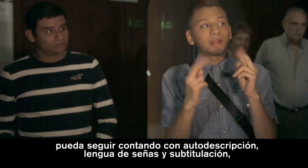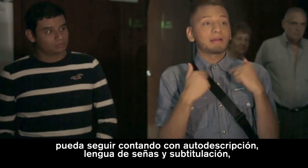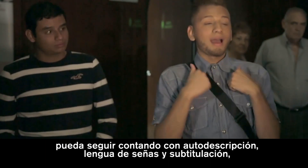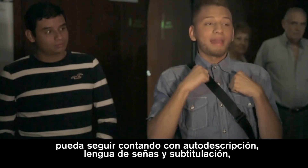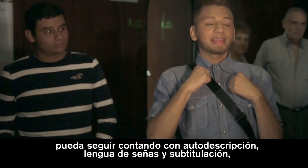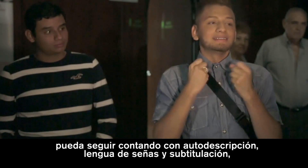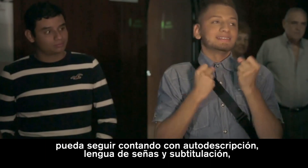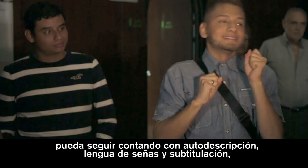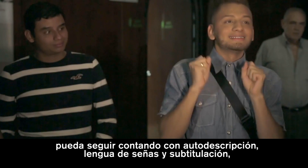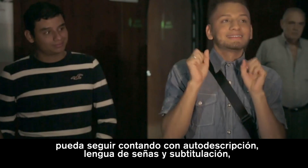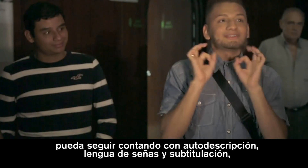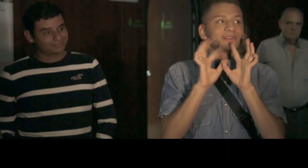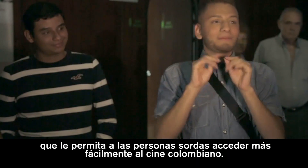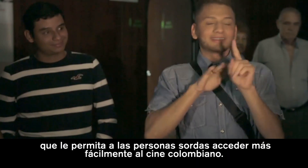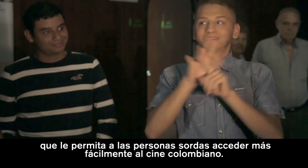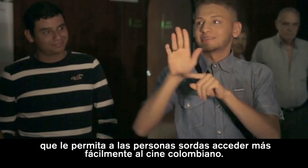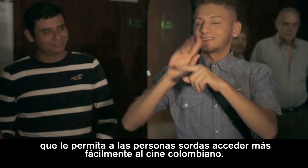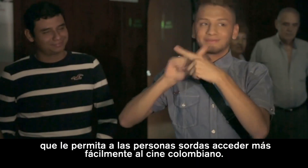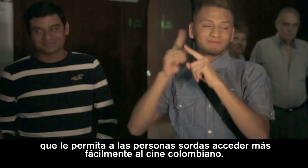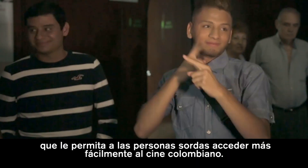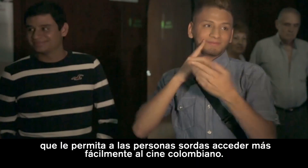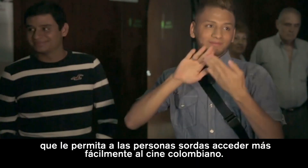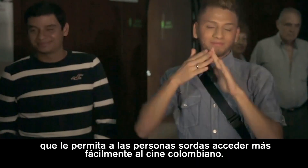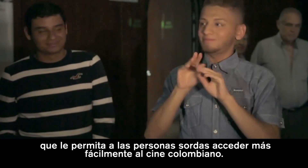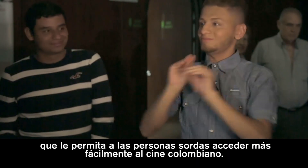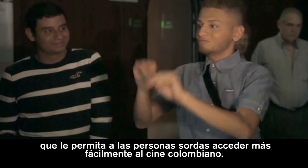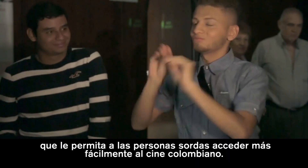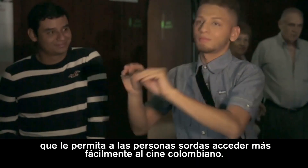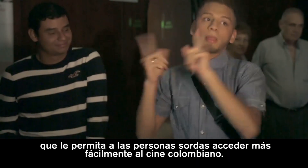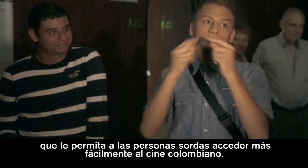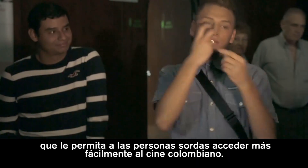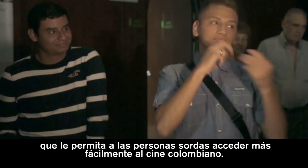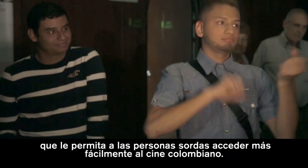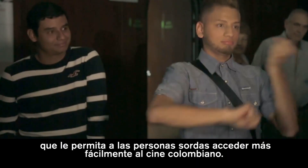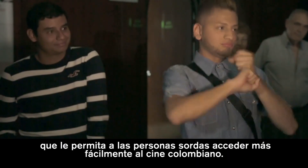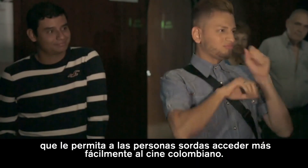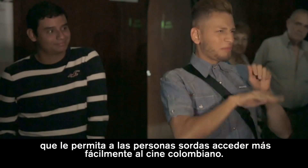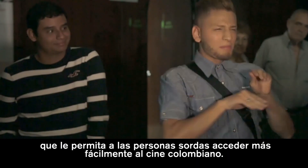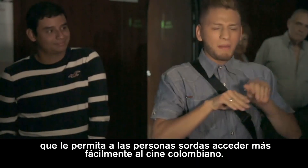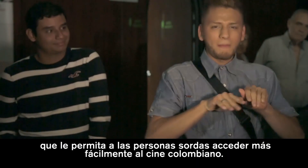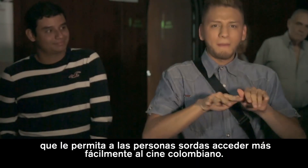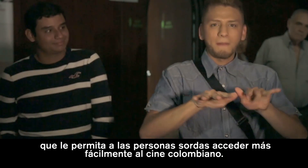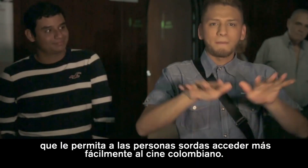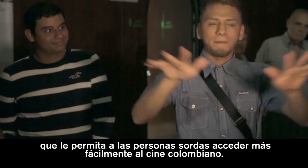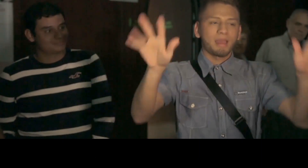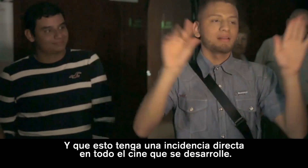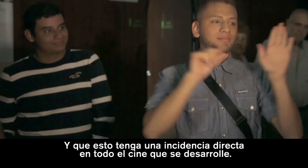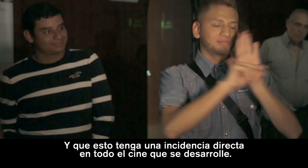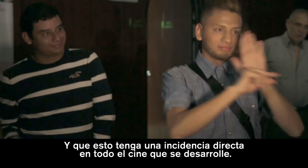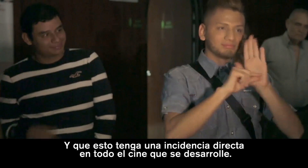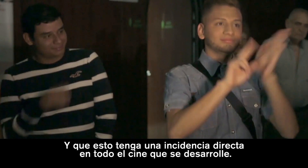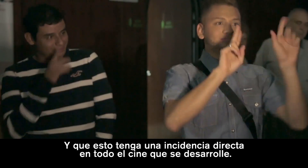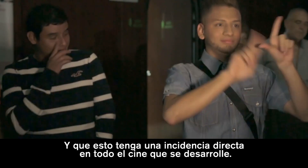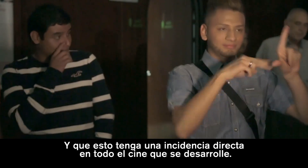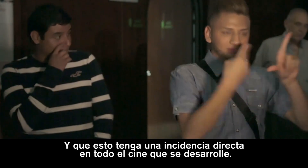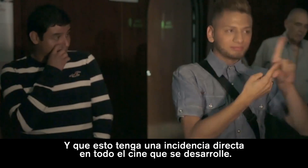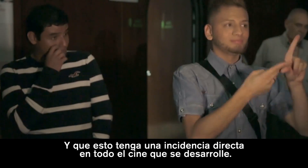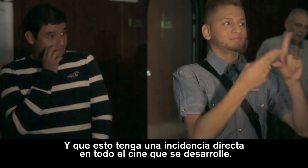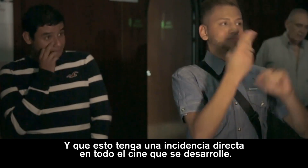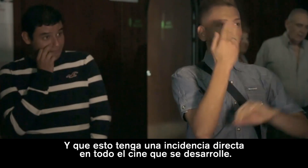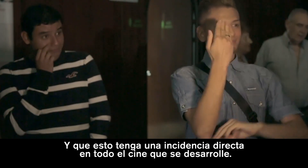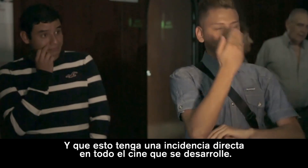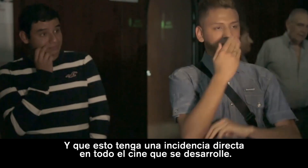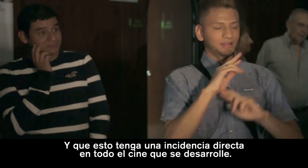permita a las personas sordas acceder más fácilmente al cine colombiano Y que esto tenga una incidencia directa en todo el cine que se